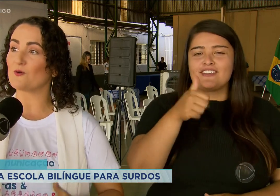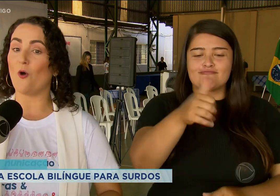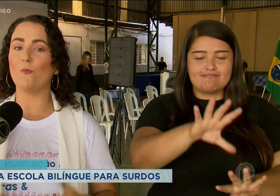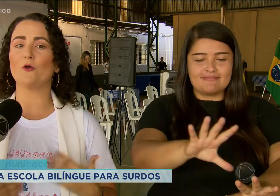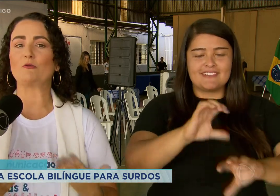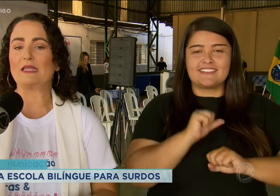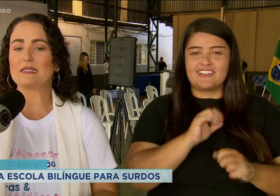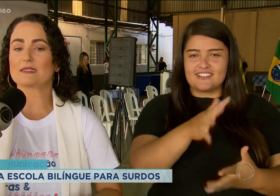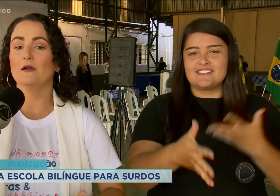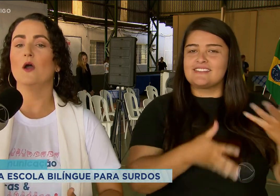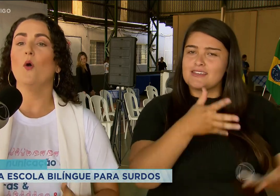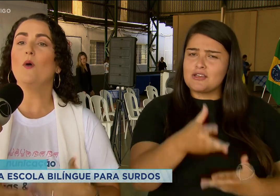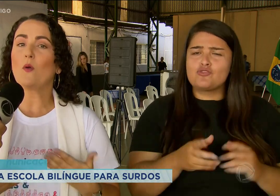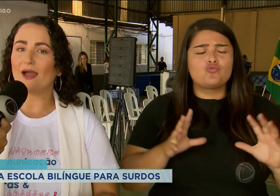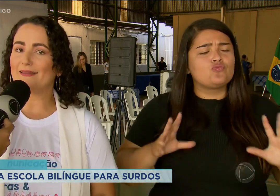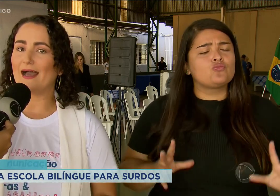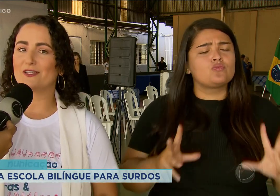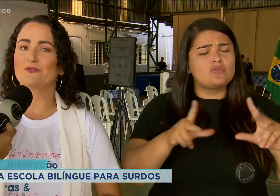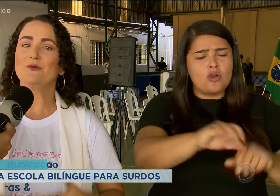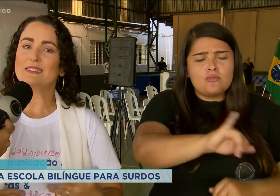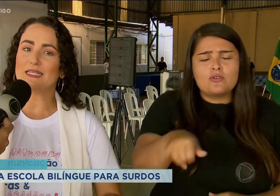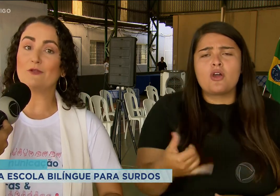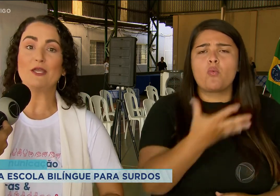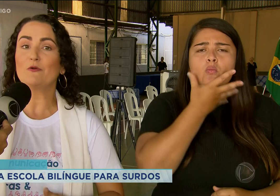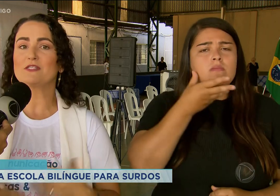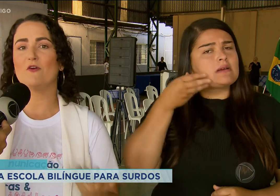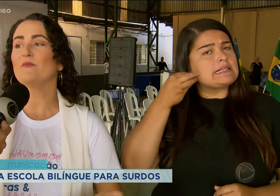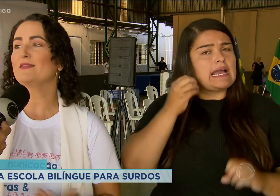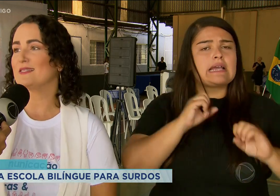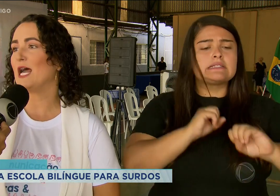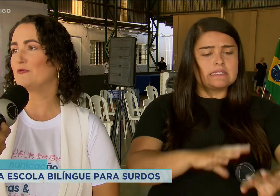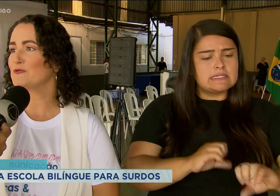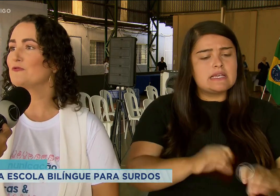oportuniza uma qualidade no ensino e no desenvolvimento desse aluno surdo.